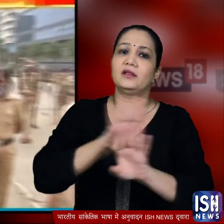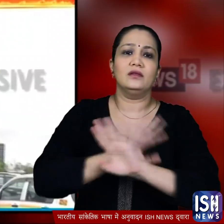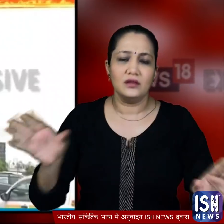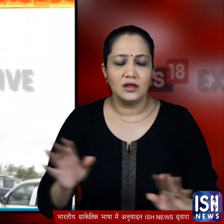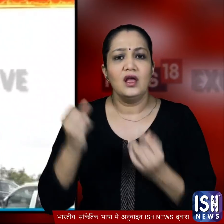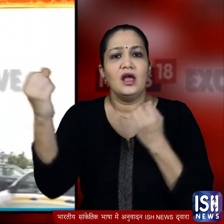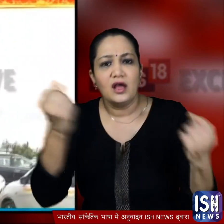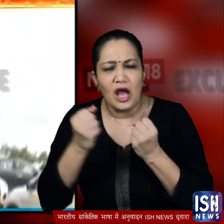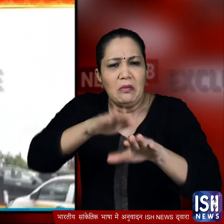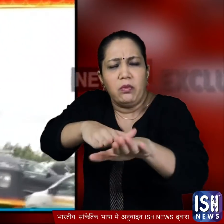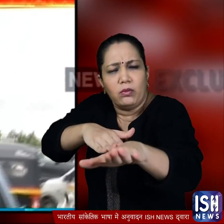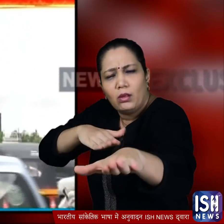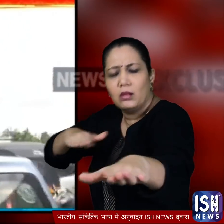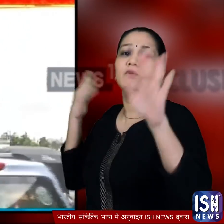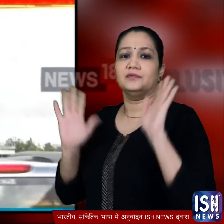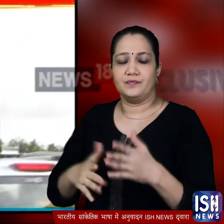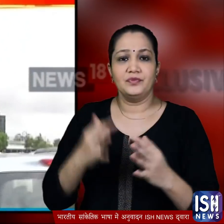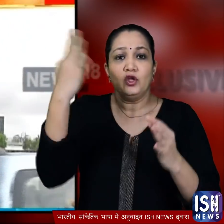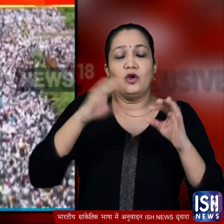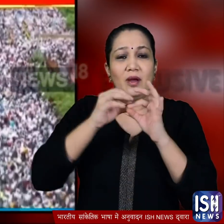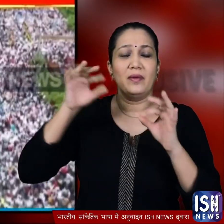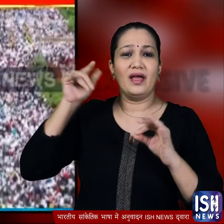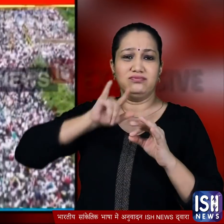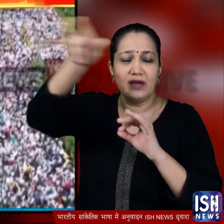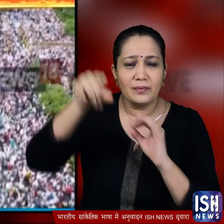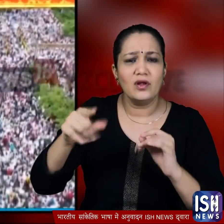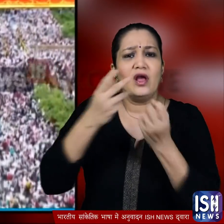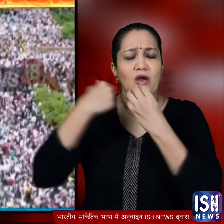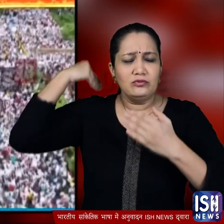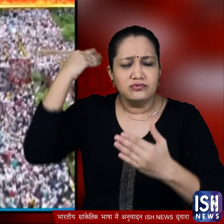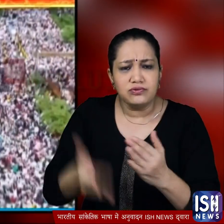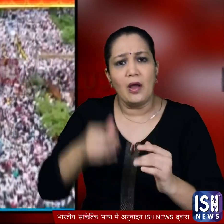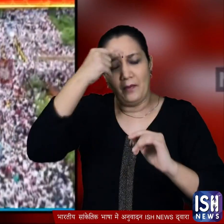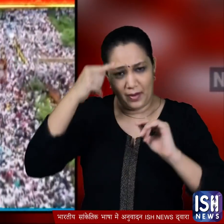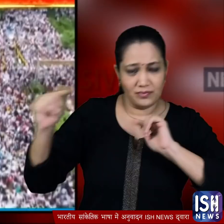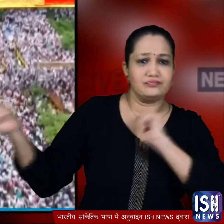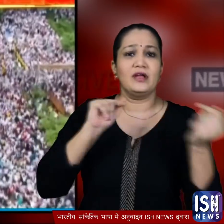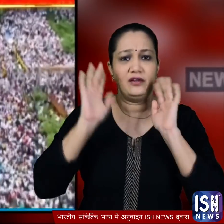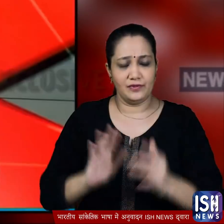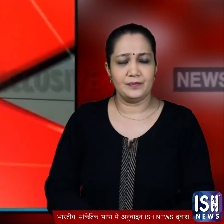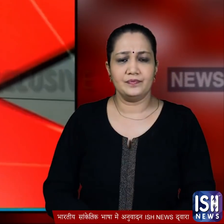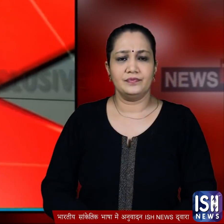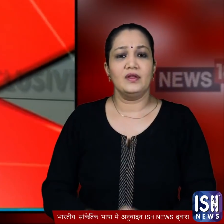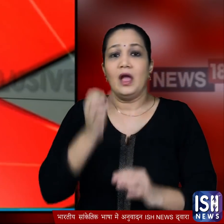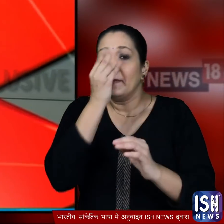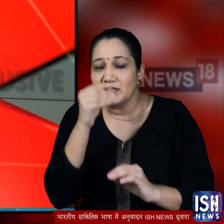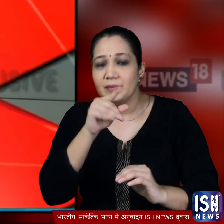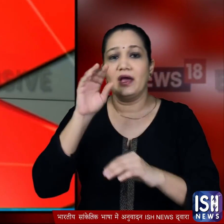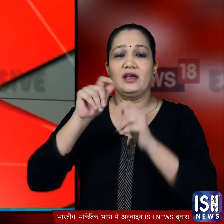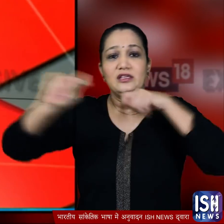गया जिससे गाडियों का लंबा जैम लग गया नवी मुंबई के एरपोर्ट के मुद्दे पर काफी वक्त से विवाद चल रहा है। और इस मुद्दे पर बीजेपी और शिवसेना